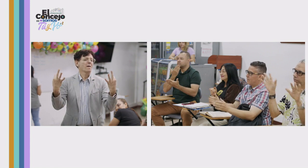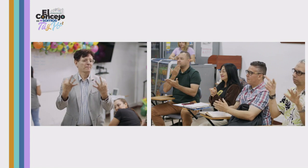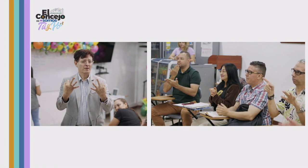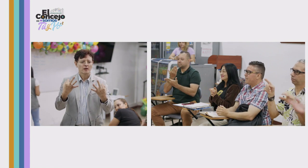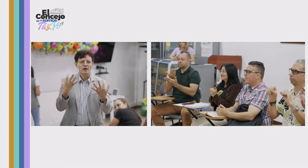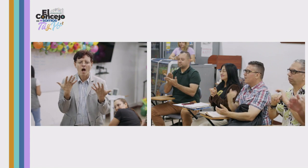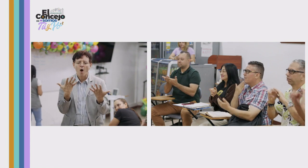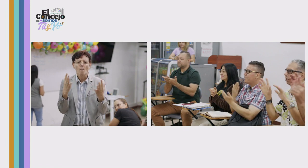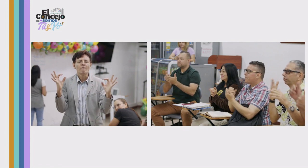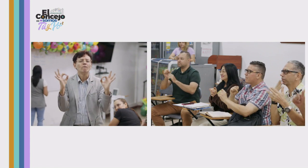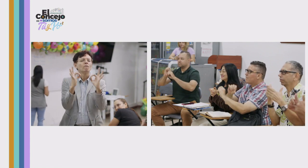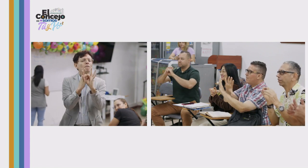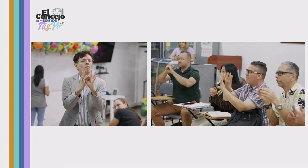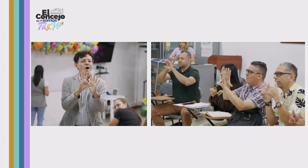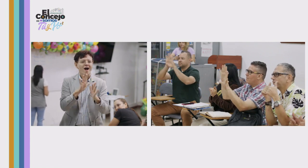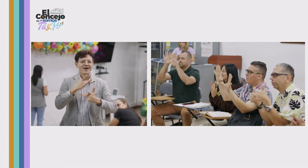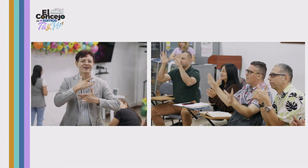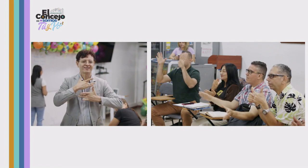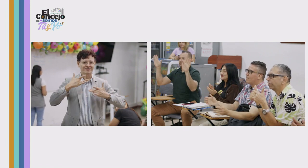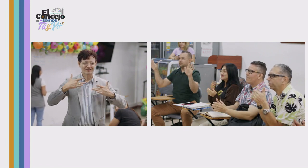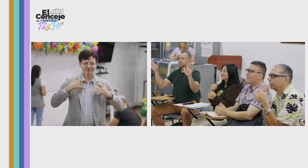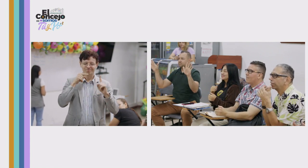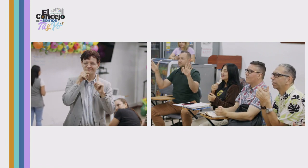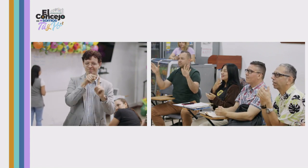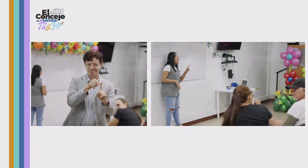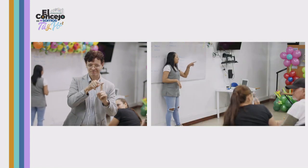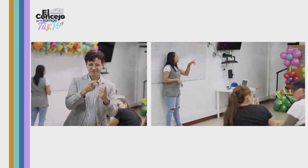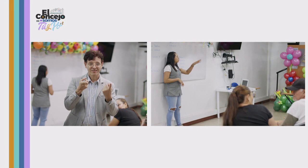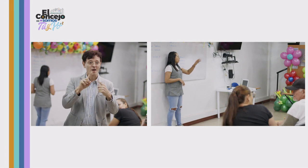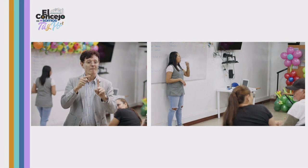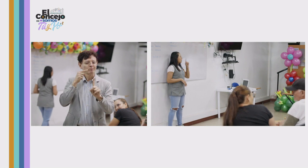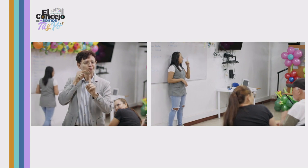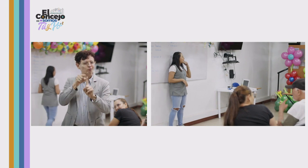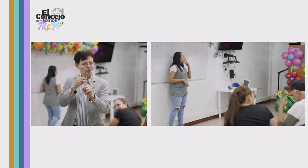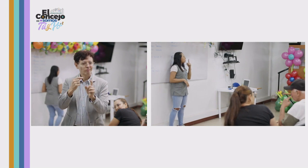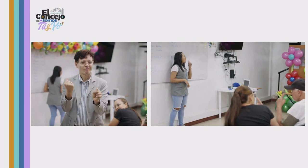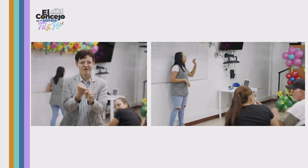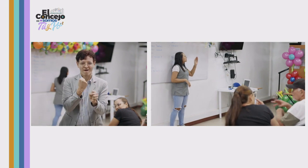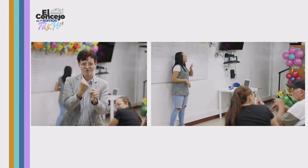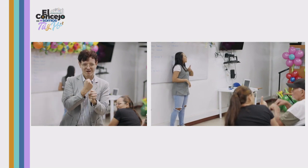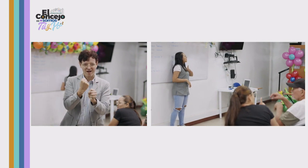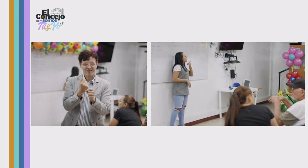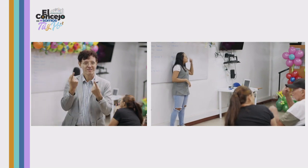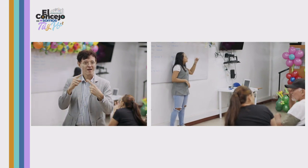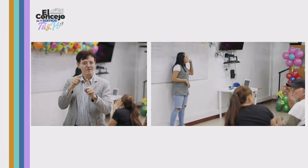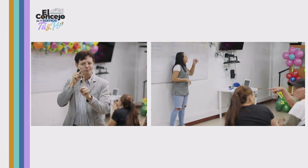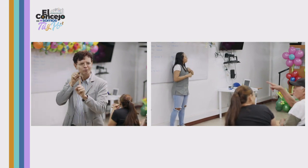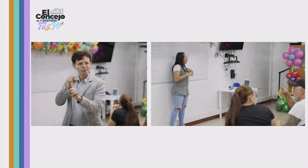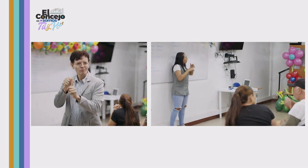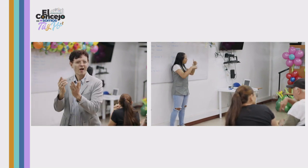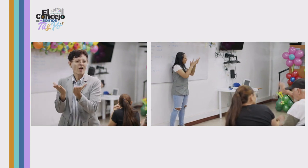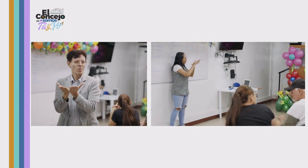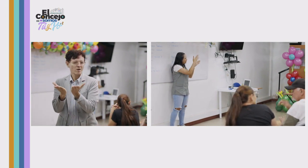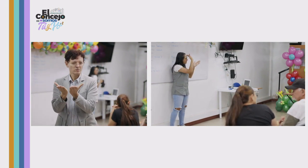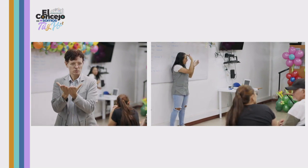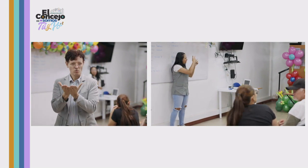comunidad sorda, convertirnos en una familia, ese es el enfoque que tenemos y también trabajar en pro del tema laboral,